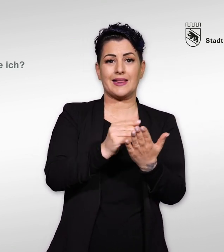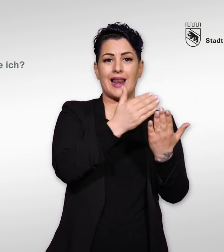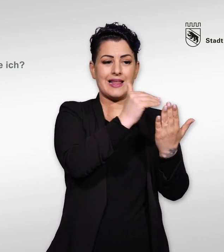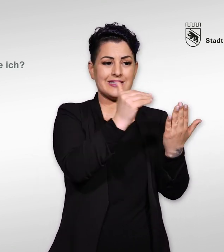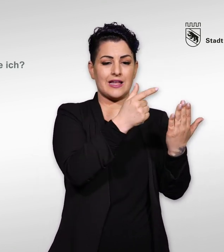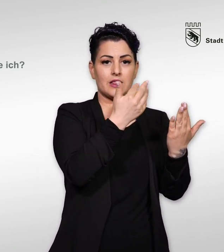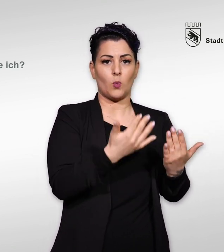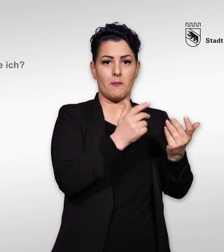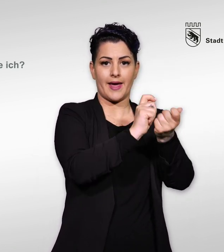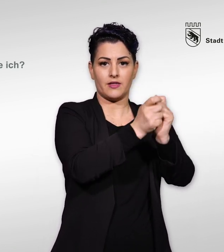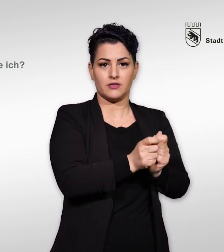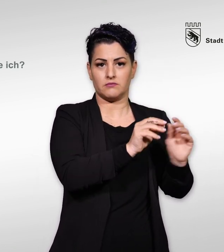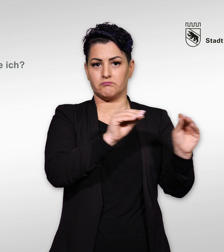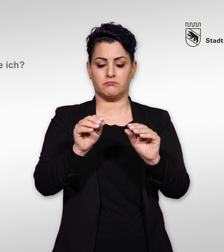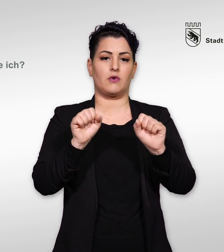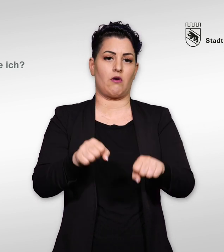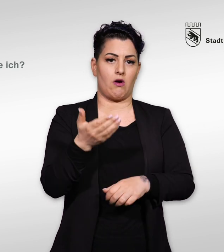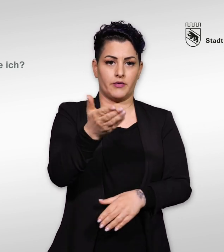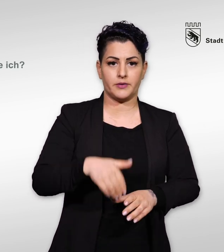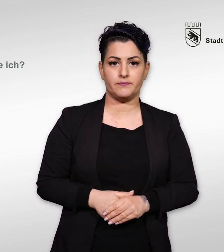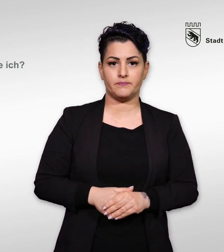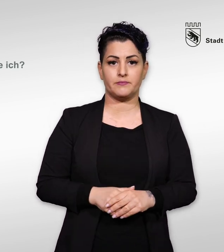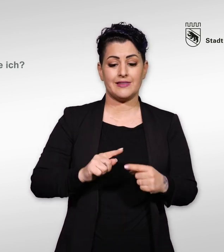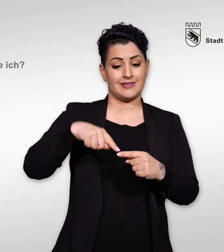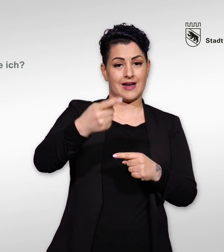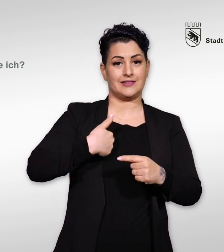Im Folgenden werden diese Optionen genauer erklärt.